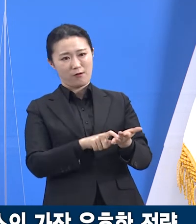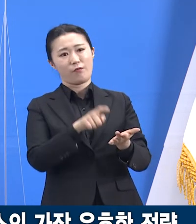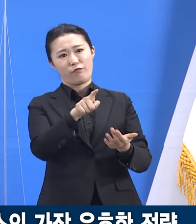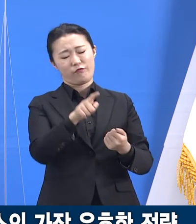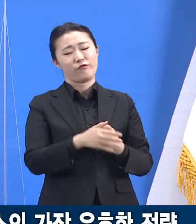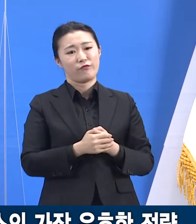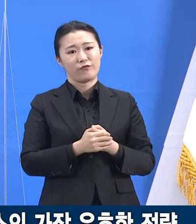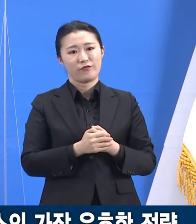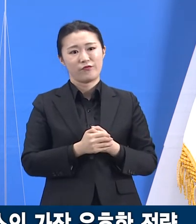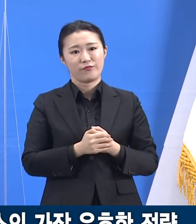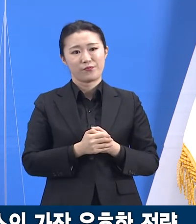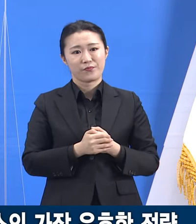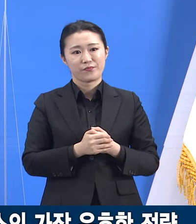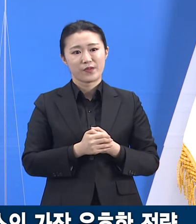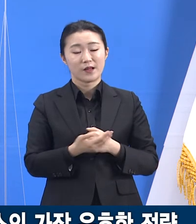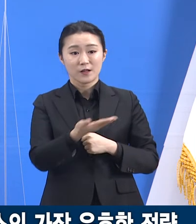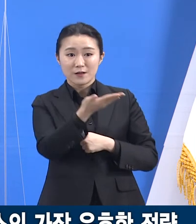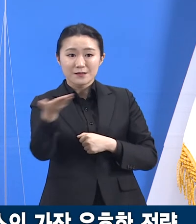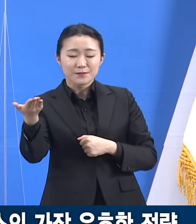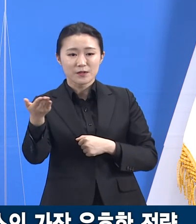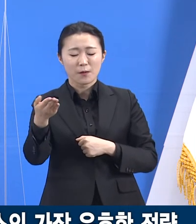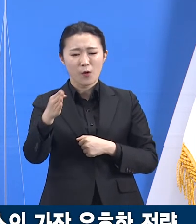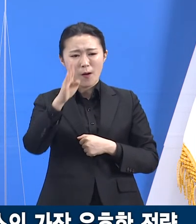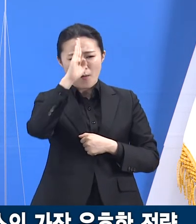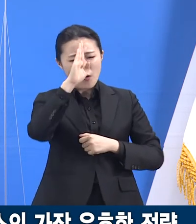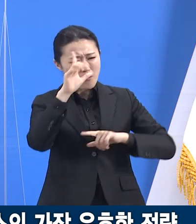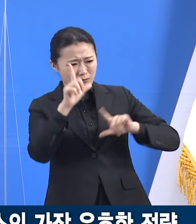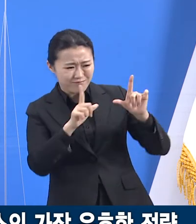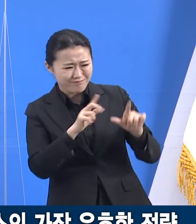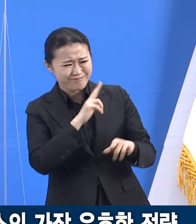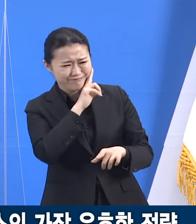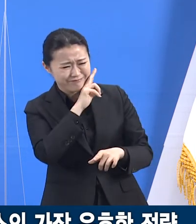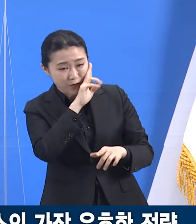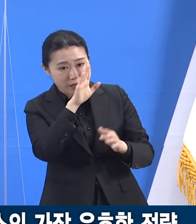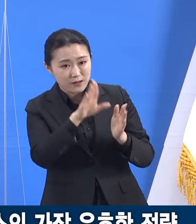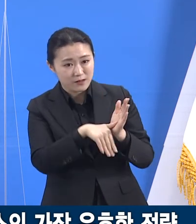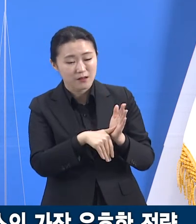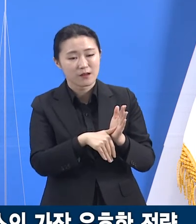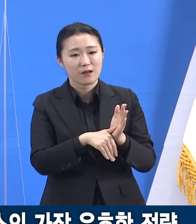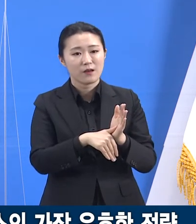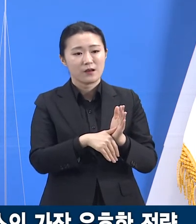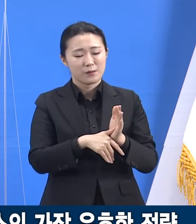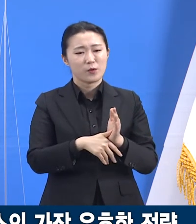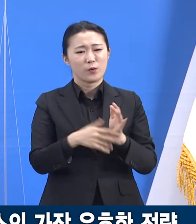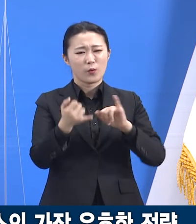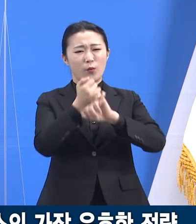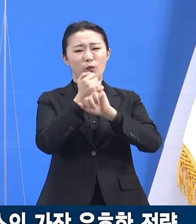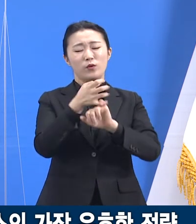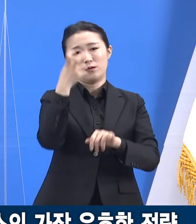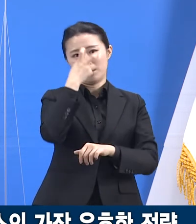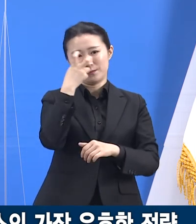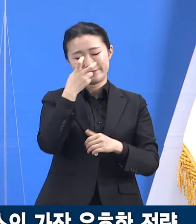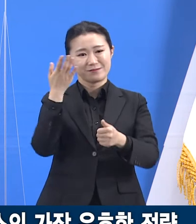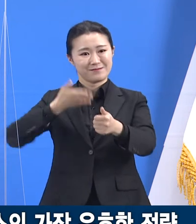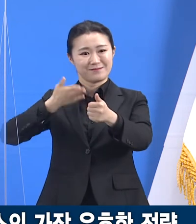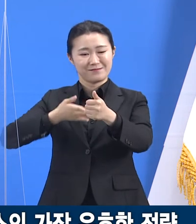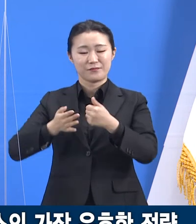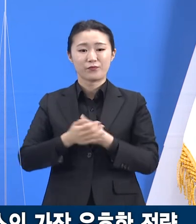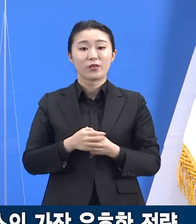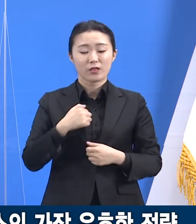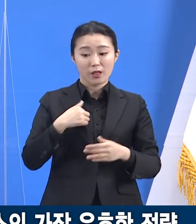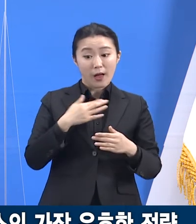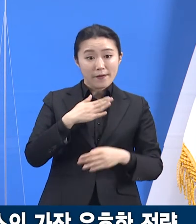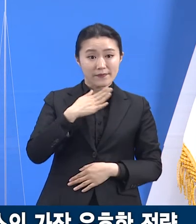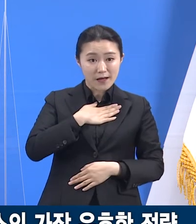위심 증상을 느낄 때 가볍게 여기지 마시고 진단검사를 받아주십시오. 나와 내 가족, 동료와